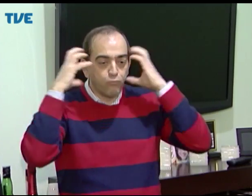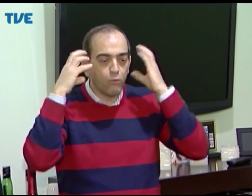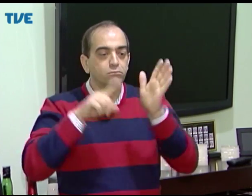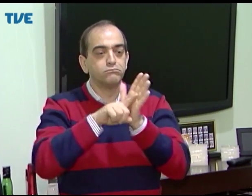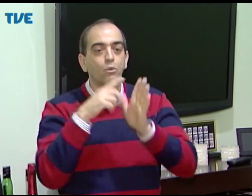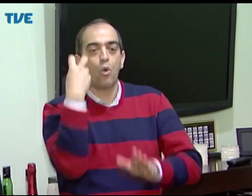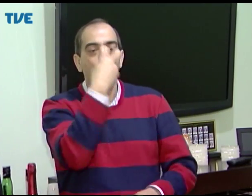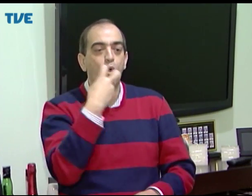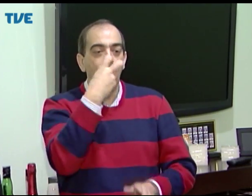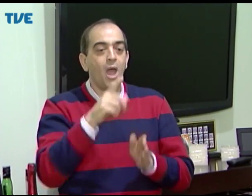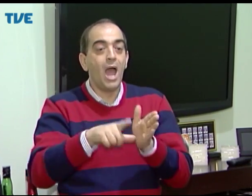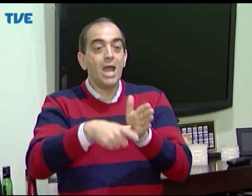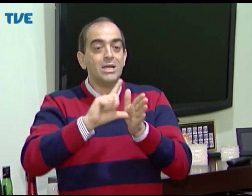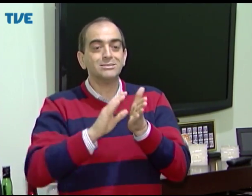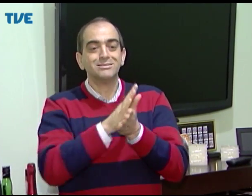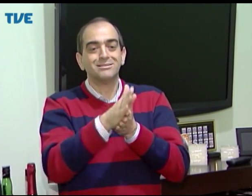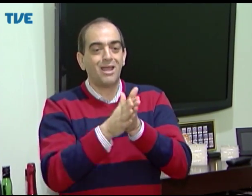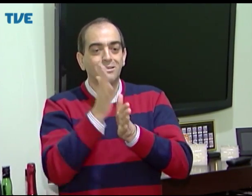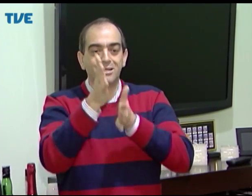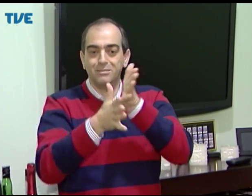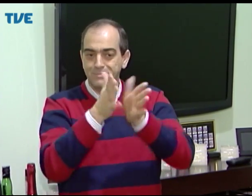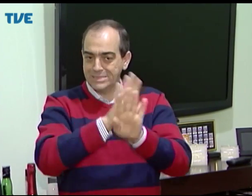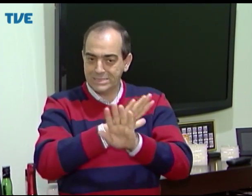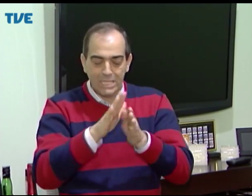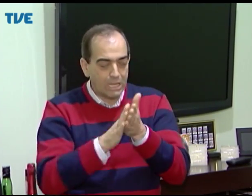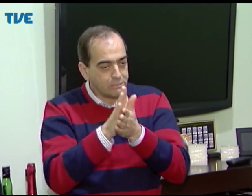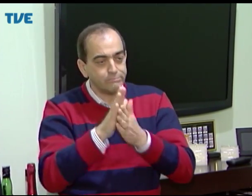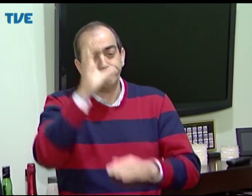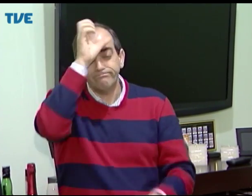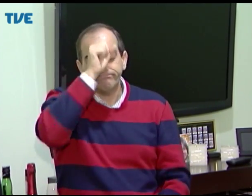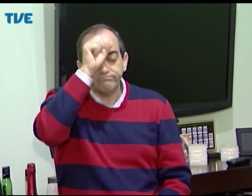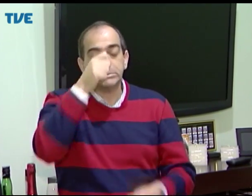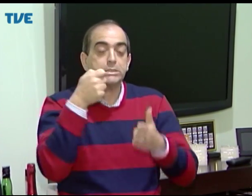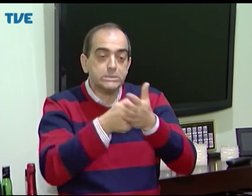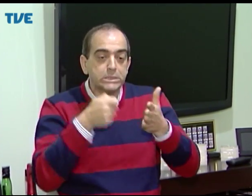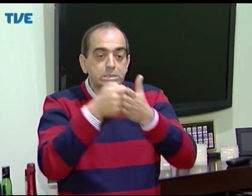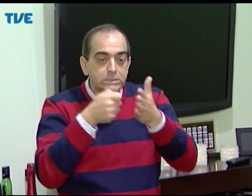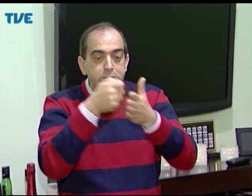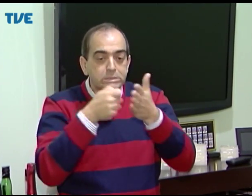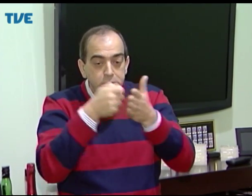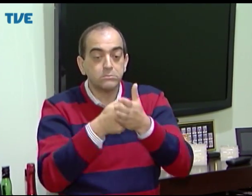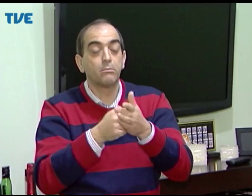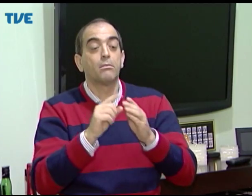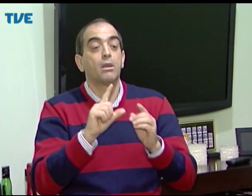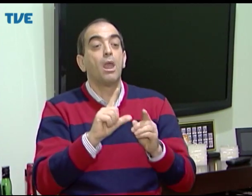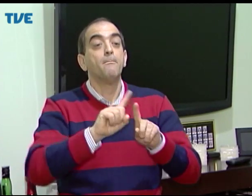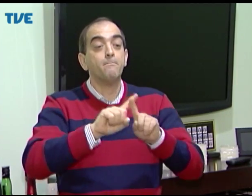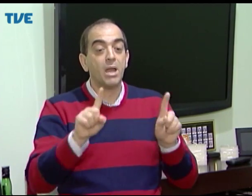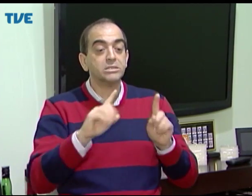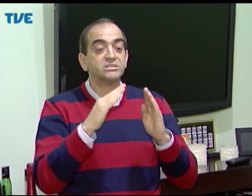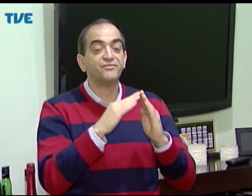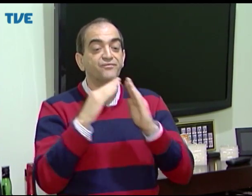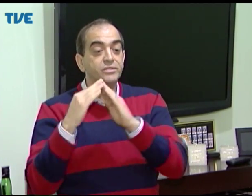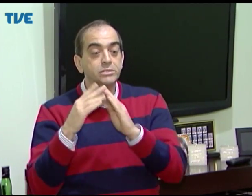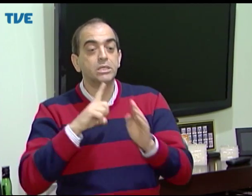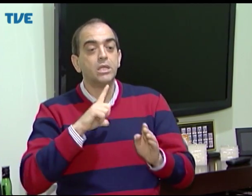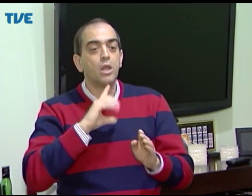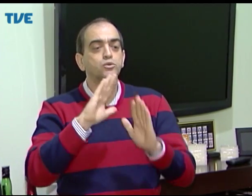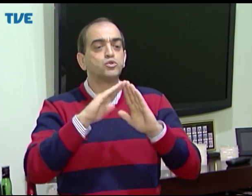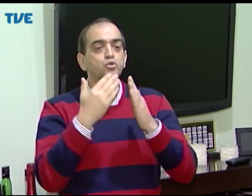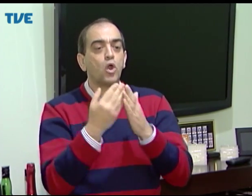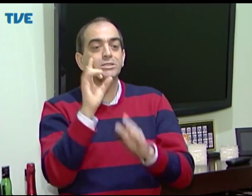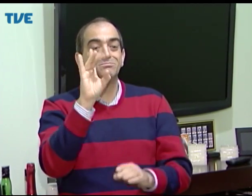por causa da fono, da questão de treino da oralidade, mas a não tinha contato com a Libras. Mas a partir daí, então, a gente começou a